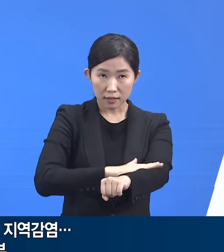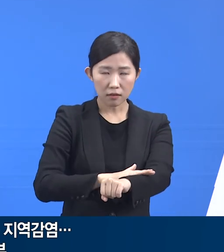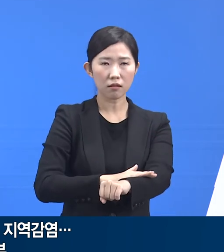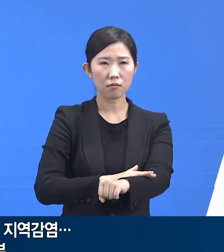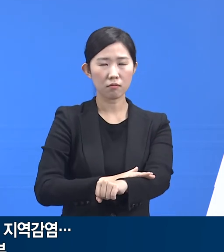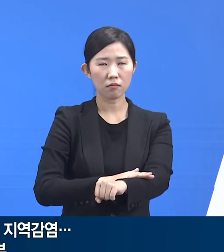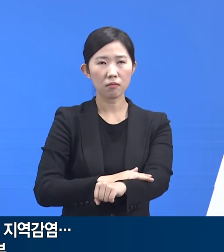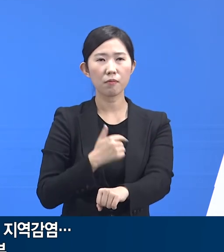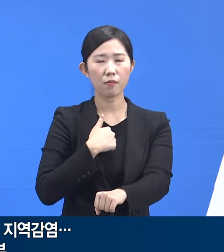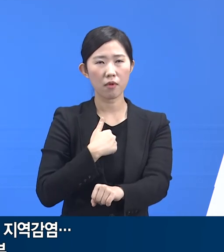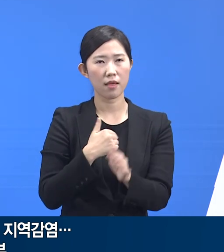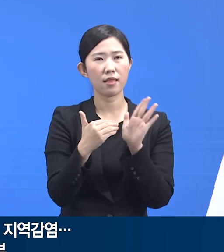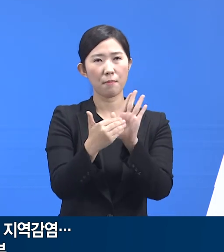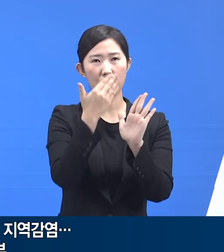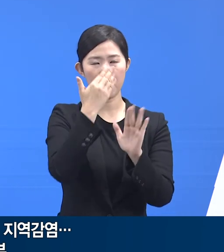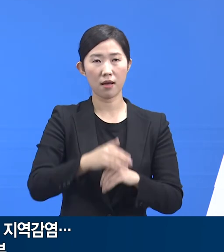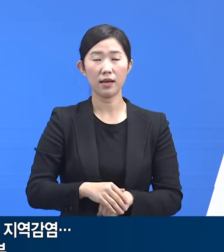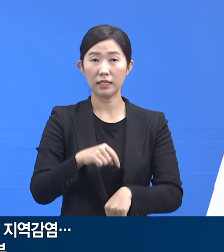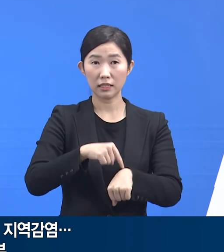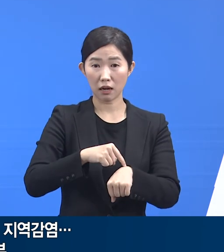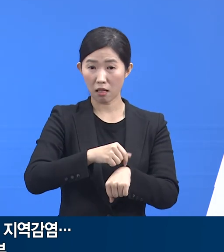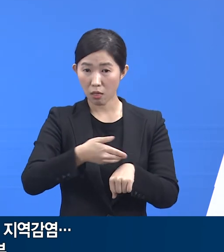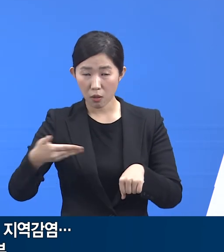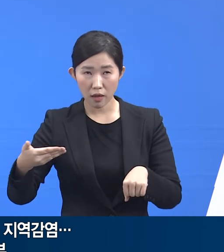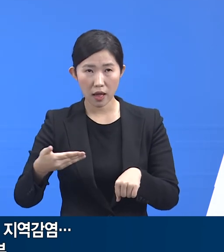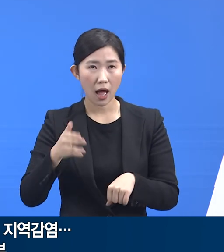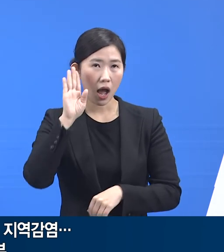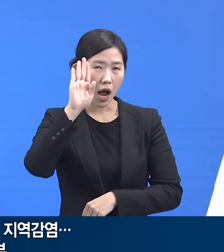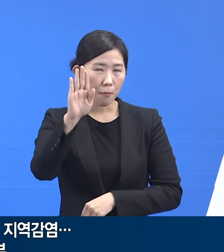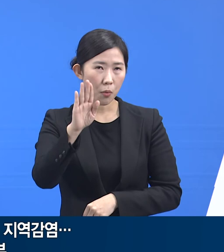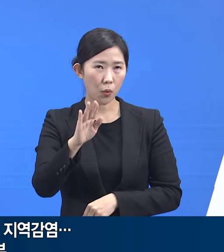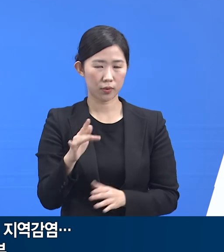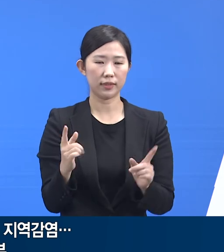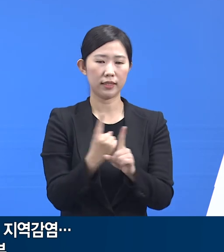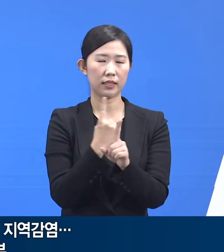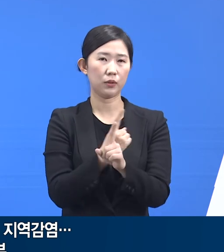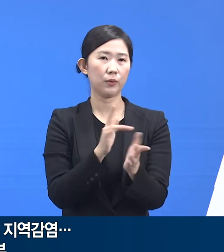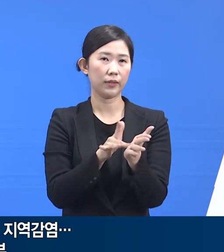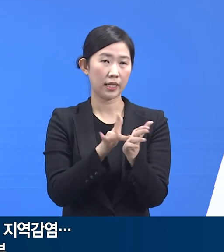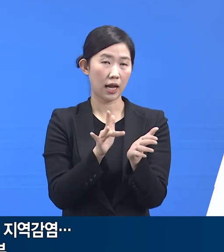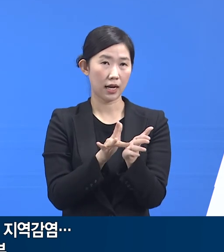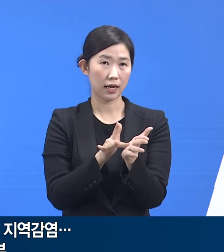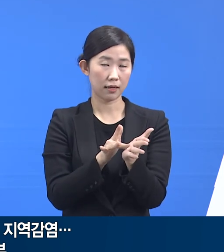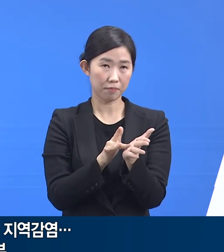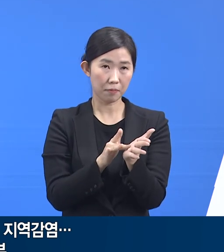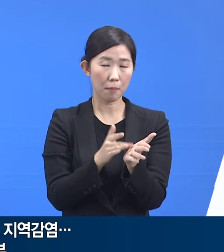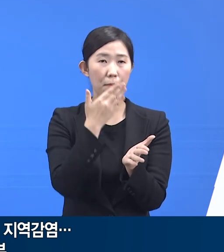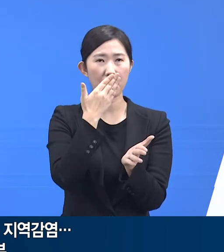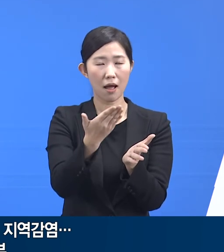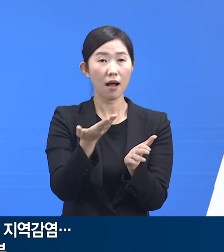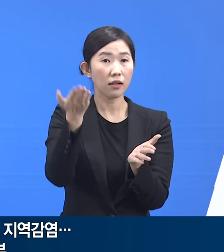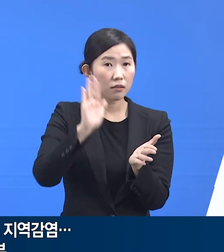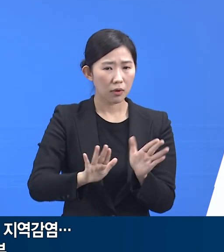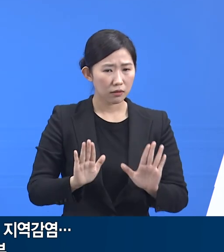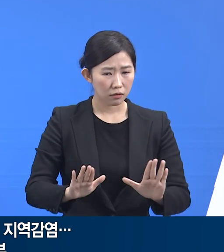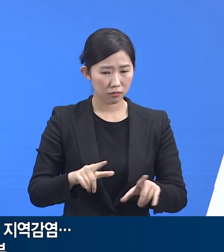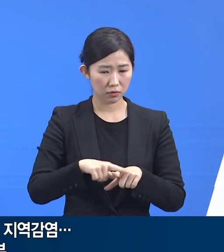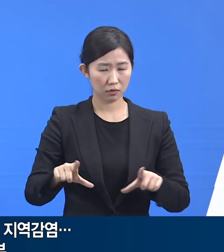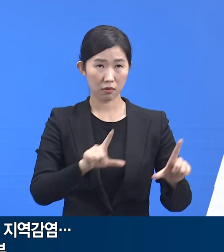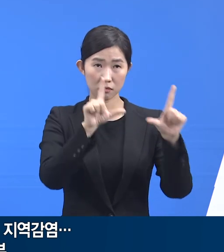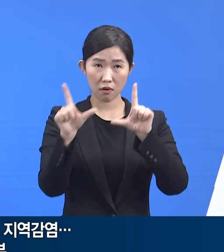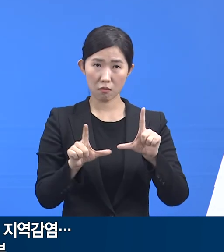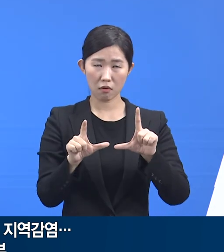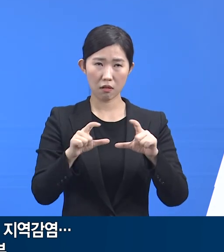구축할 수 있습니다. 시간이 지나면 백신과 치료제가 상용화되겠지만 일상에서의 사선 위생수칙이 지켜지지 않는다면